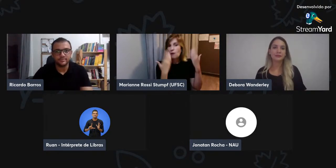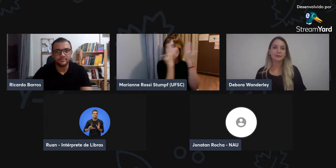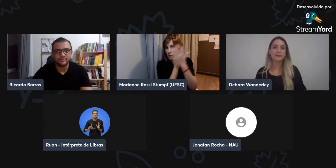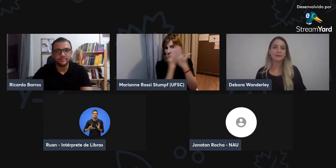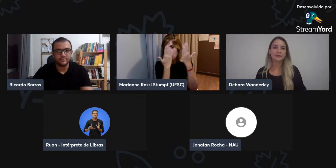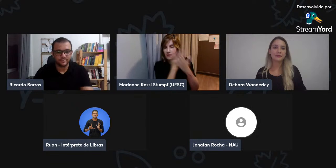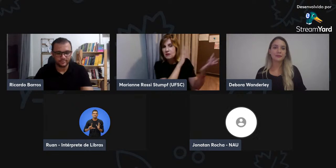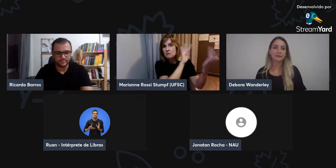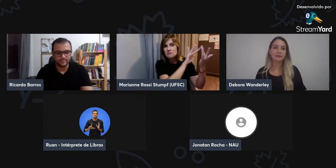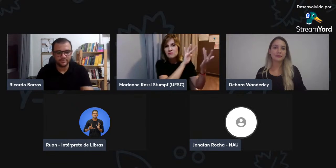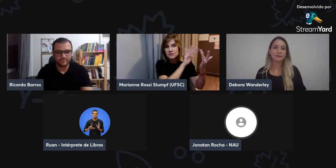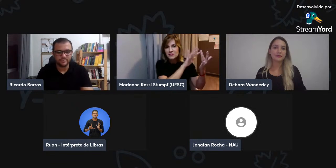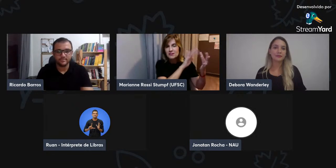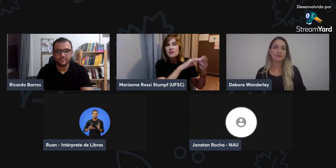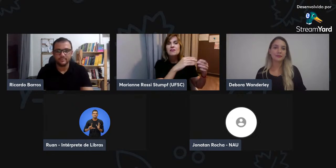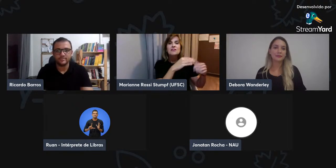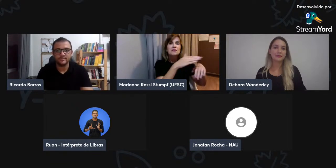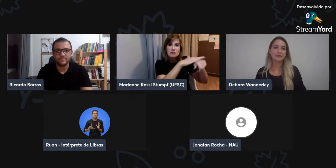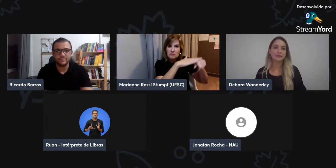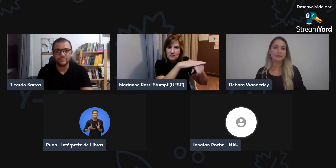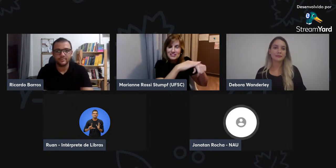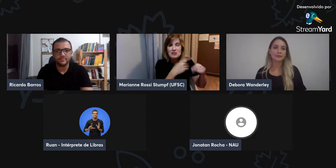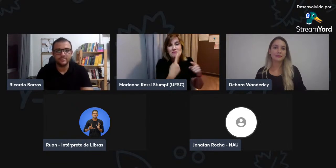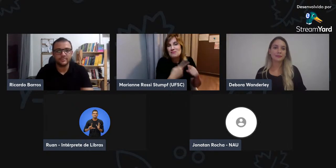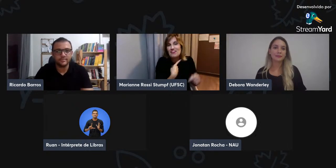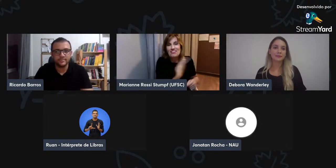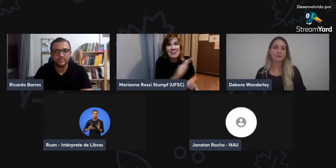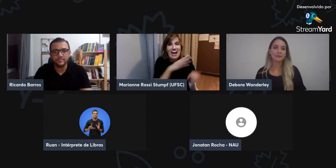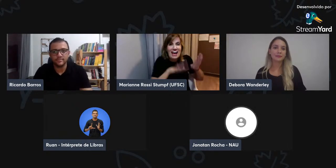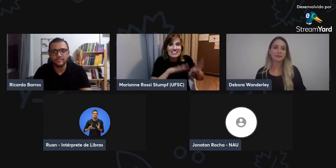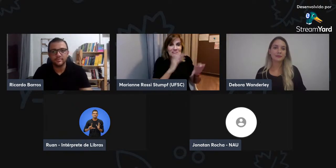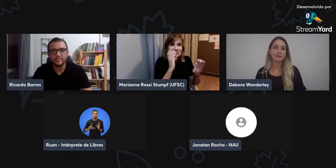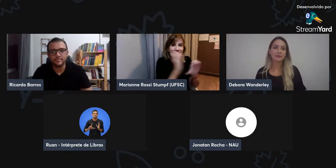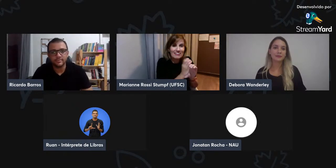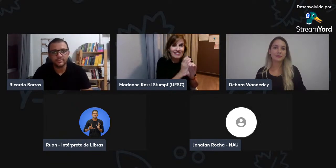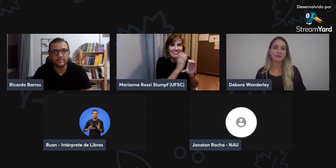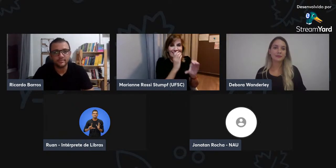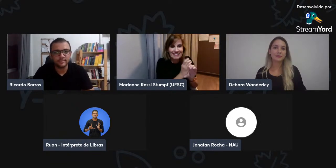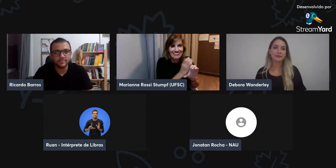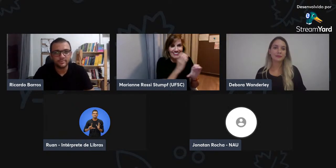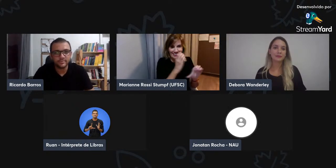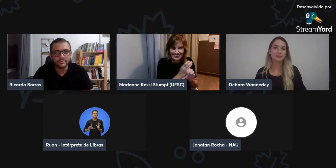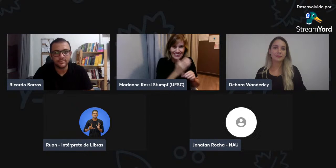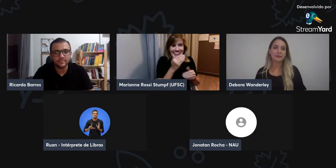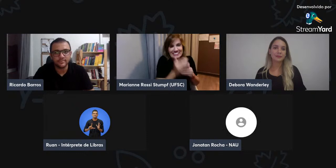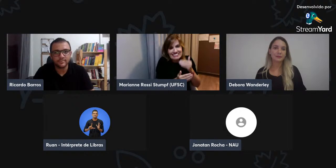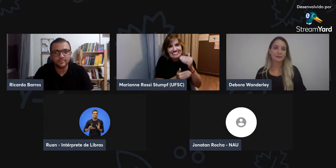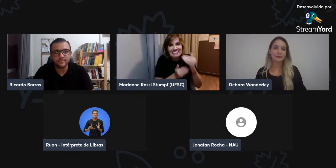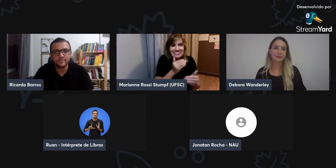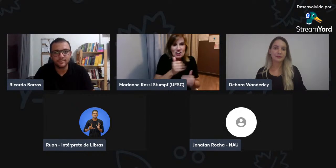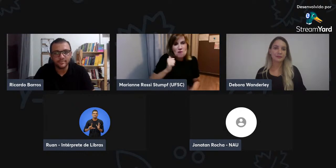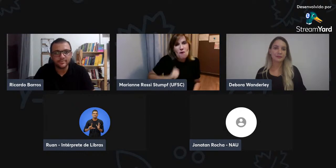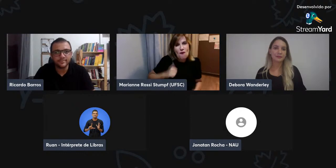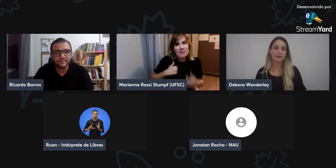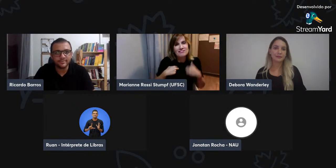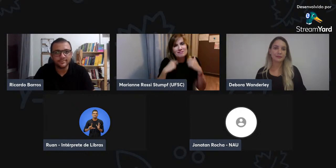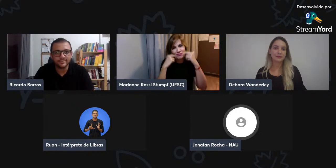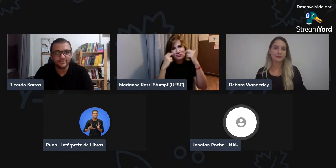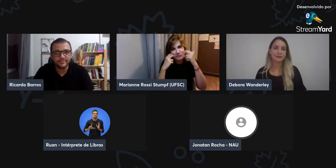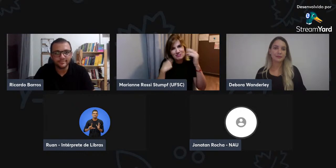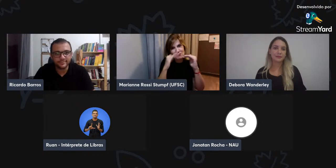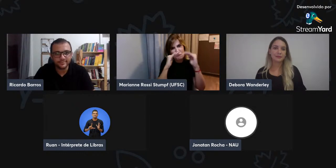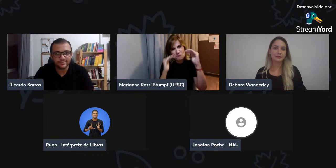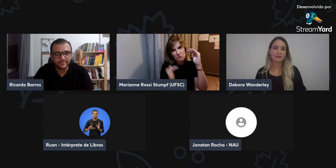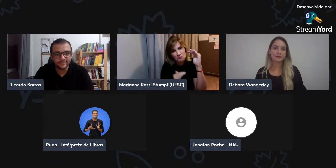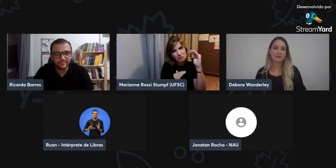Que me despertou para esse sistema que eu nunca tinha tido contato, Comecei a ter... A